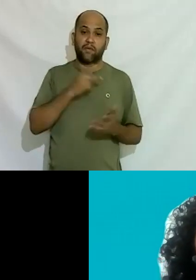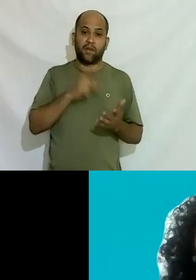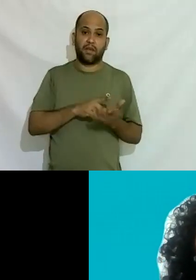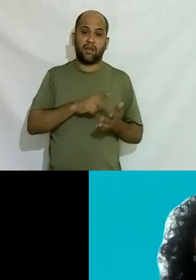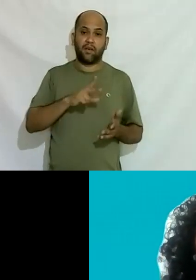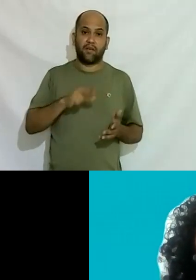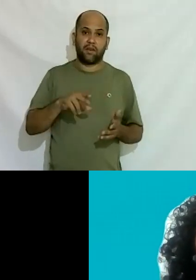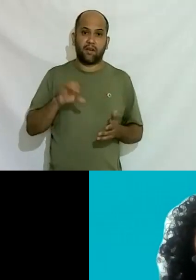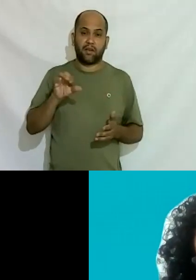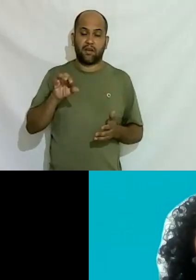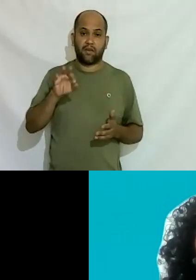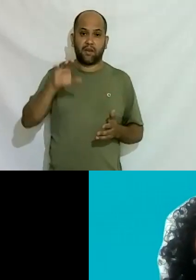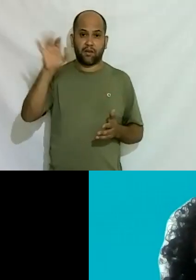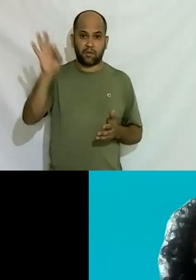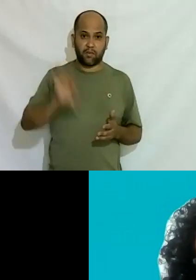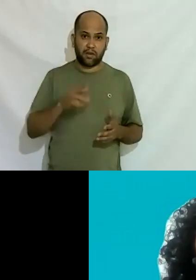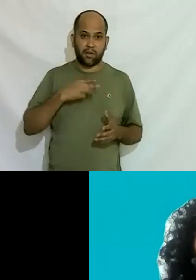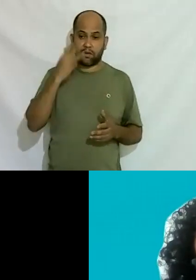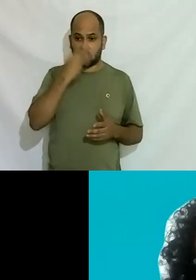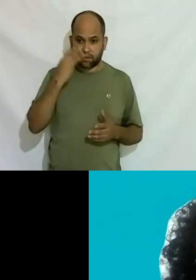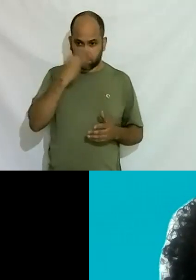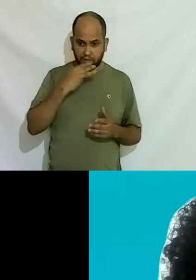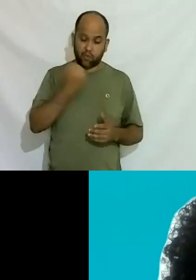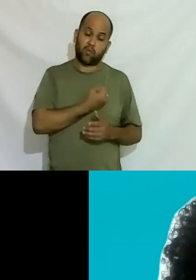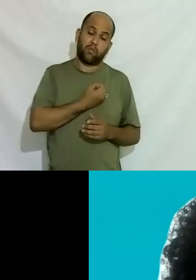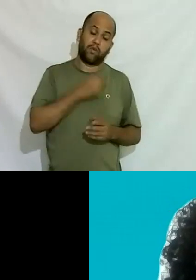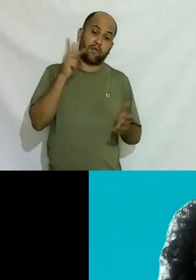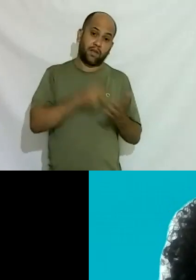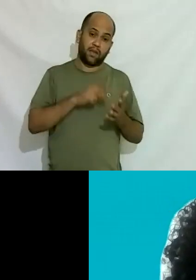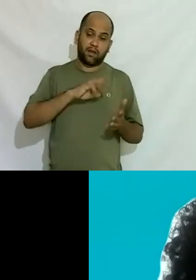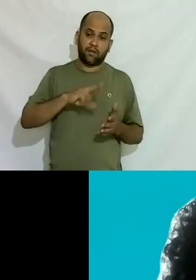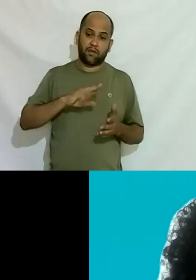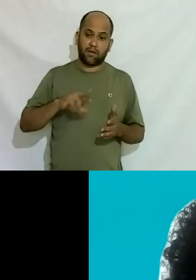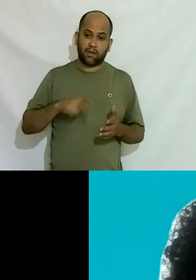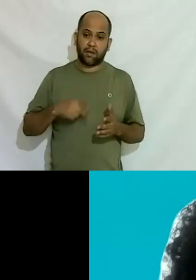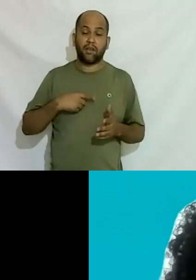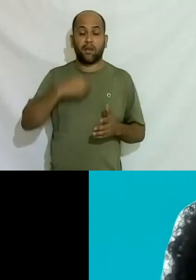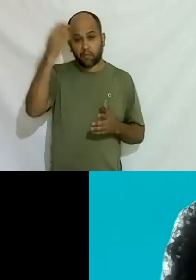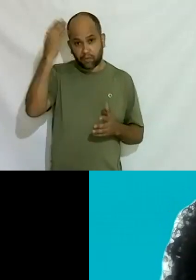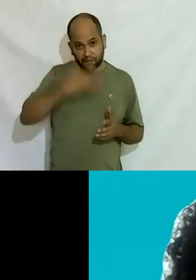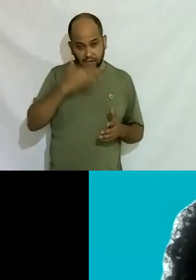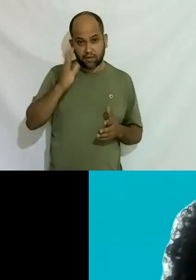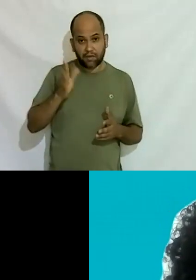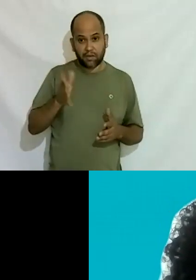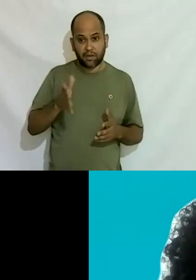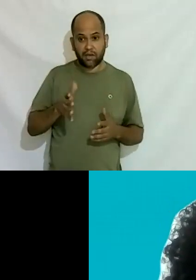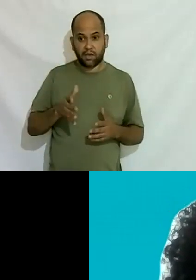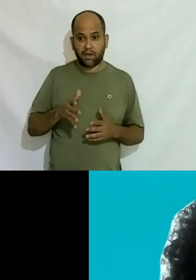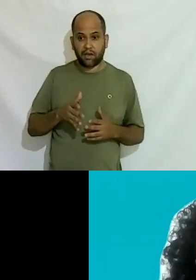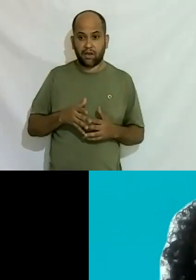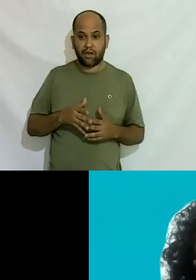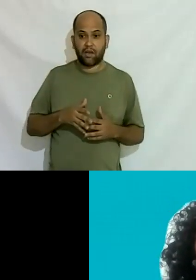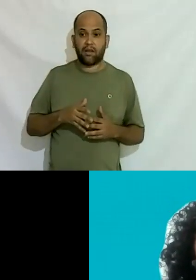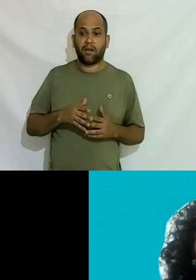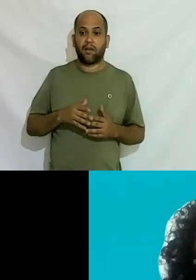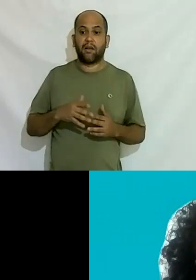92% tá na Constituição esses números não são reais eu estou já está sendo provado isso eu alego isso há muito tempo mas